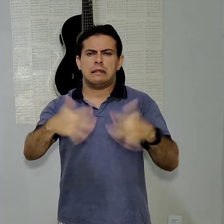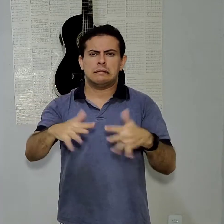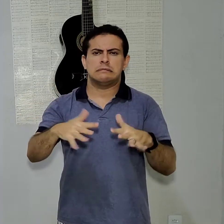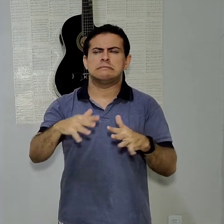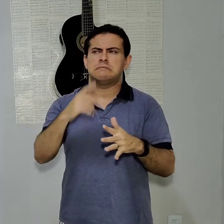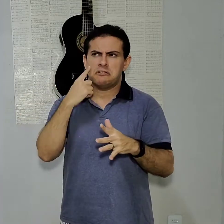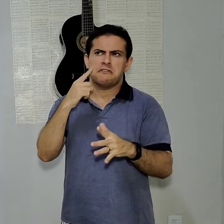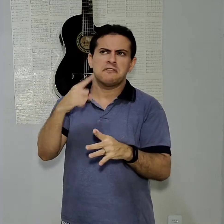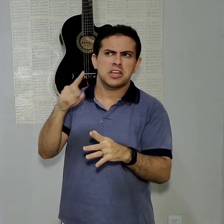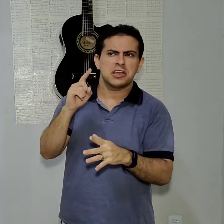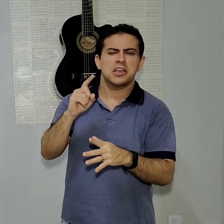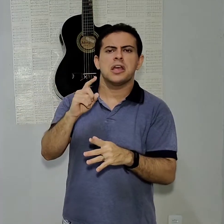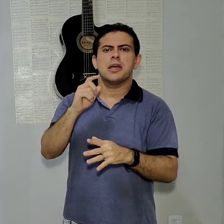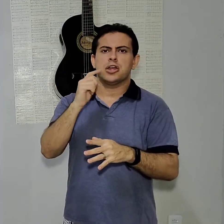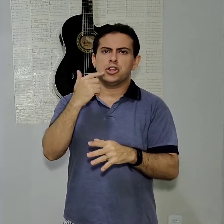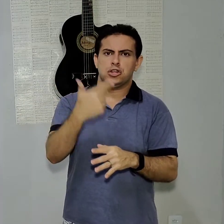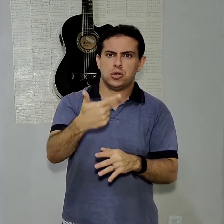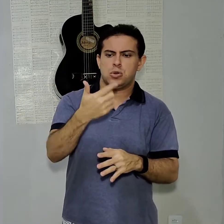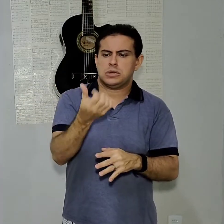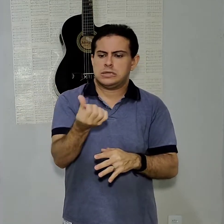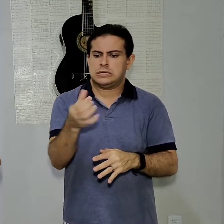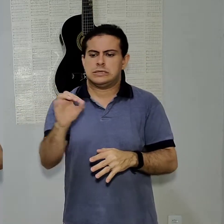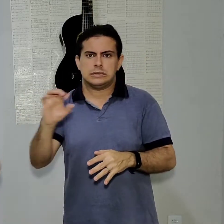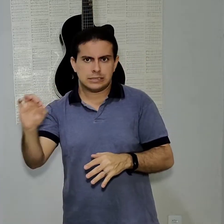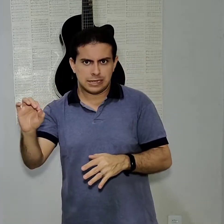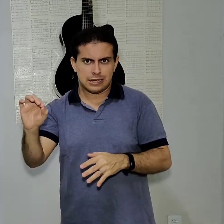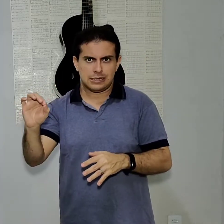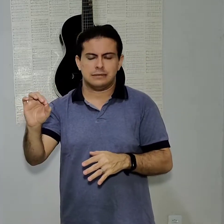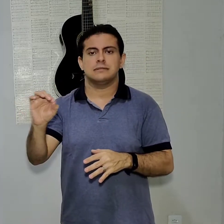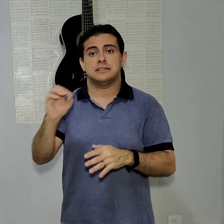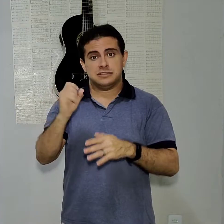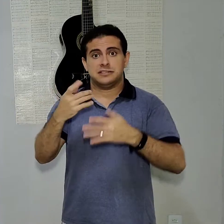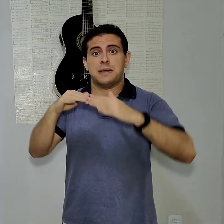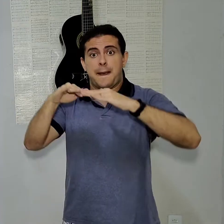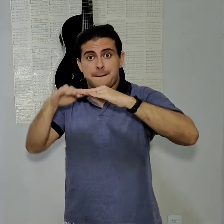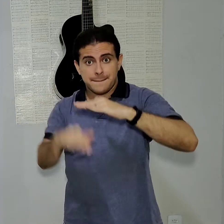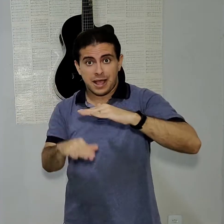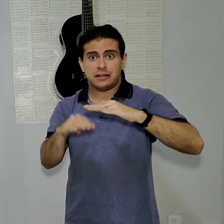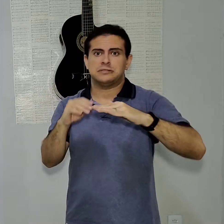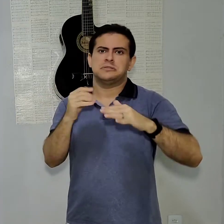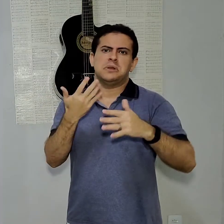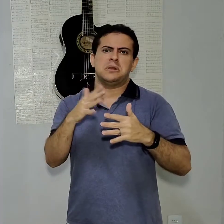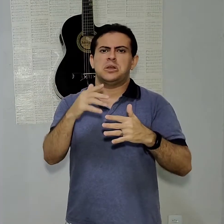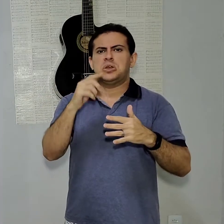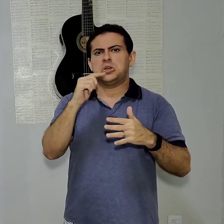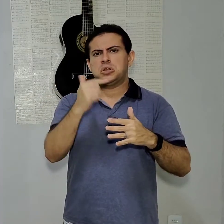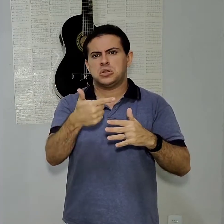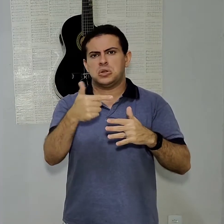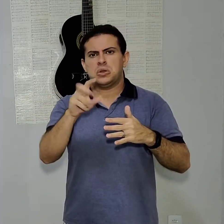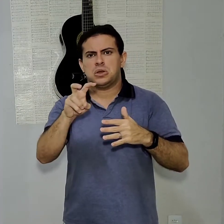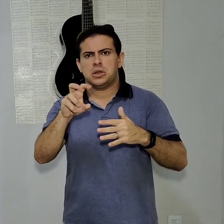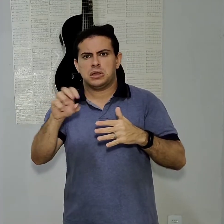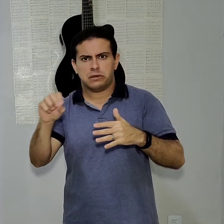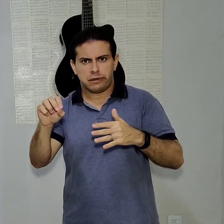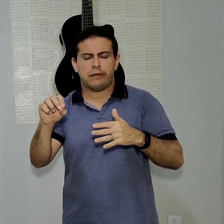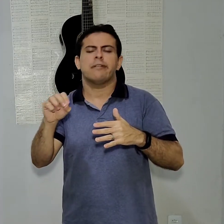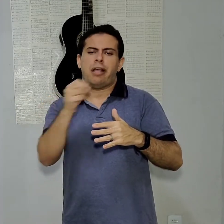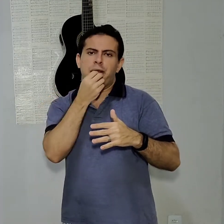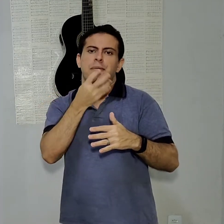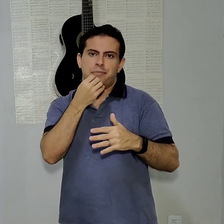.600. Então, se ele estiver abaixo, né? Uns R$2.500, realmente vai estar num preço bom. São aparelhos realmente bons.